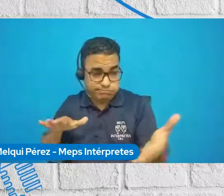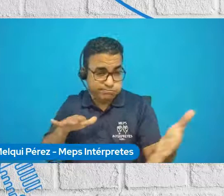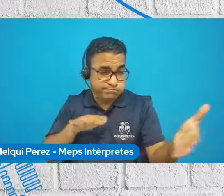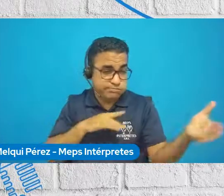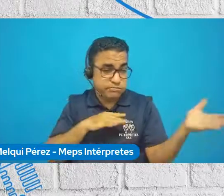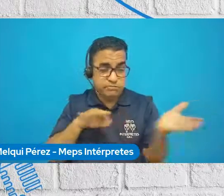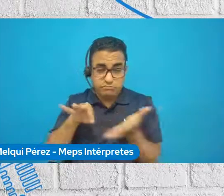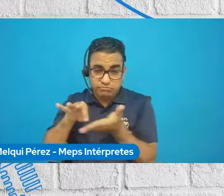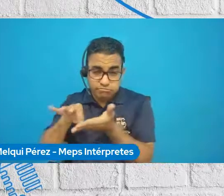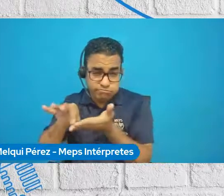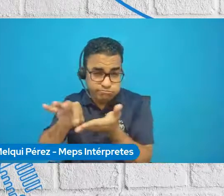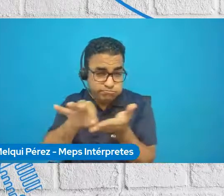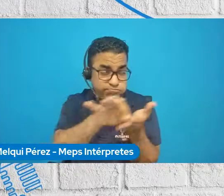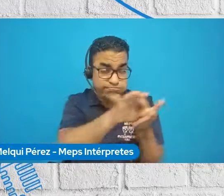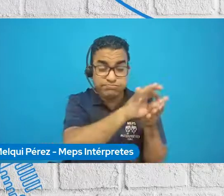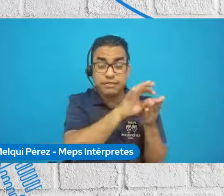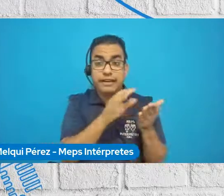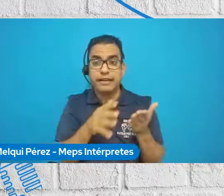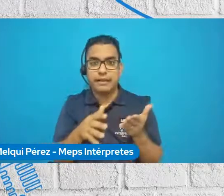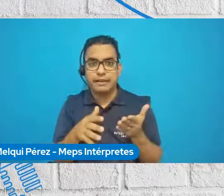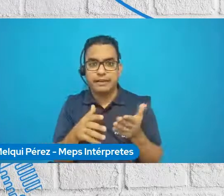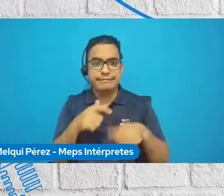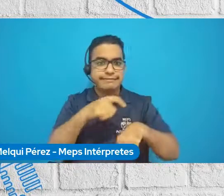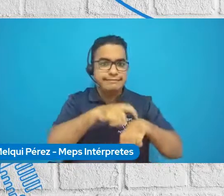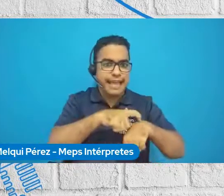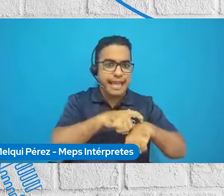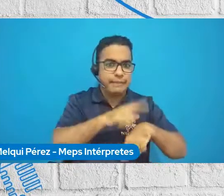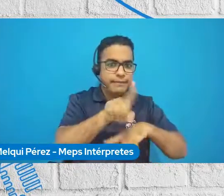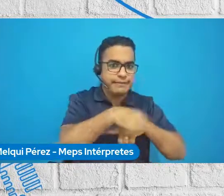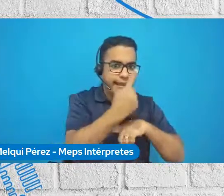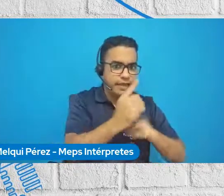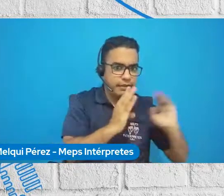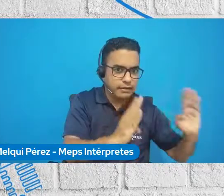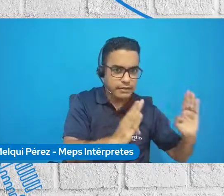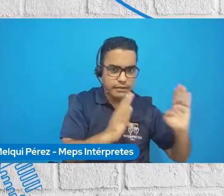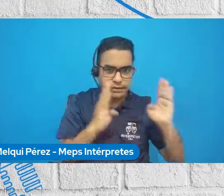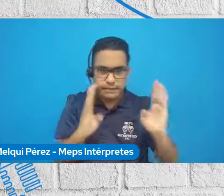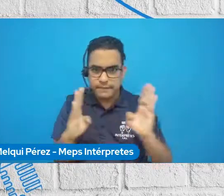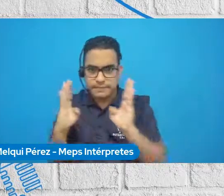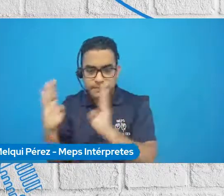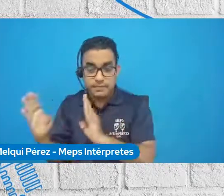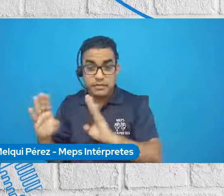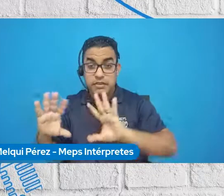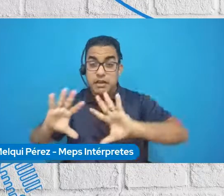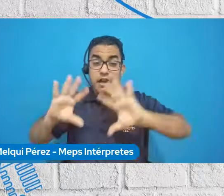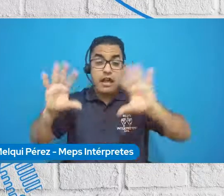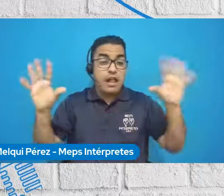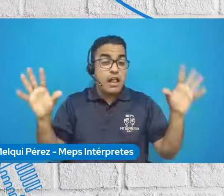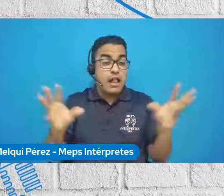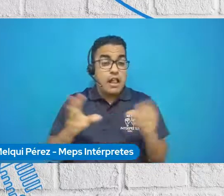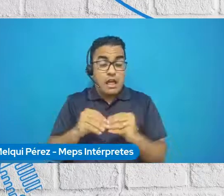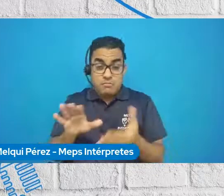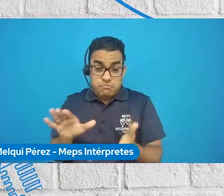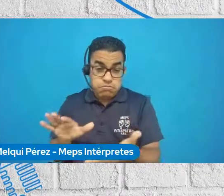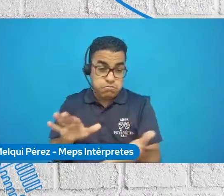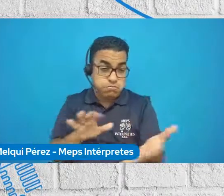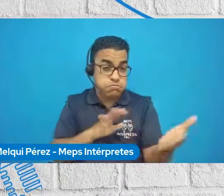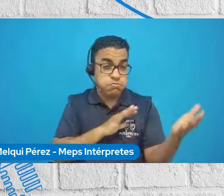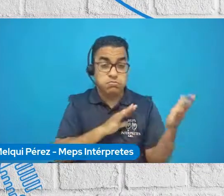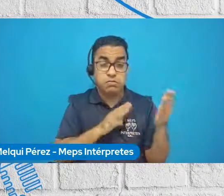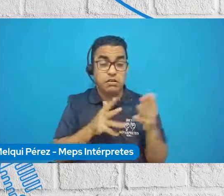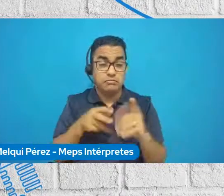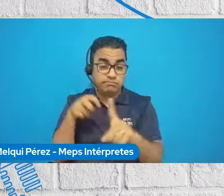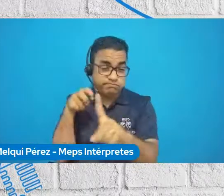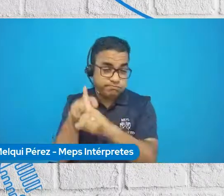en diferentes etapas, en diferentes fechas y se llegó acerca, en total, con esta iniciativa y otras adicionales, acerca de